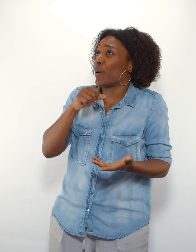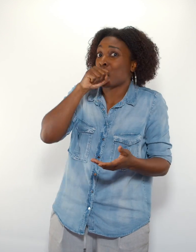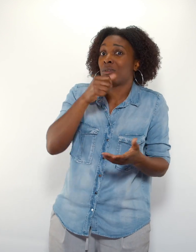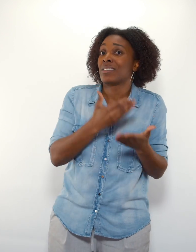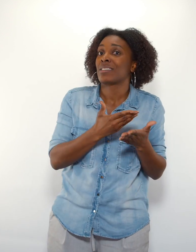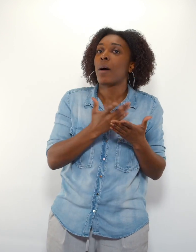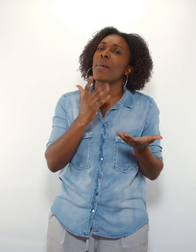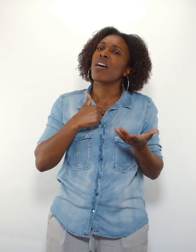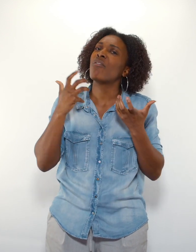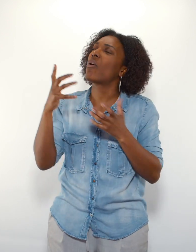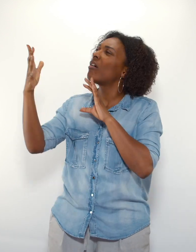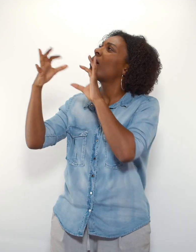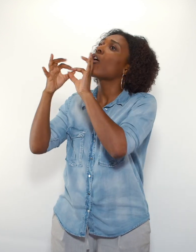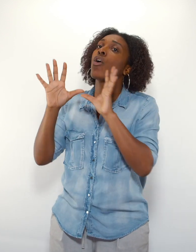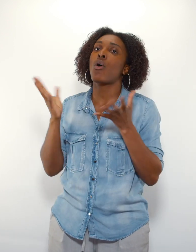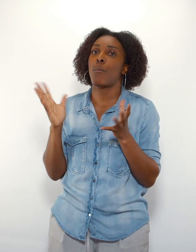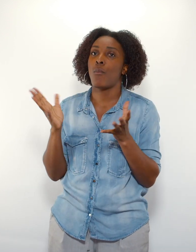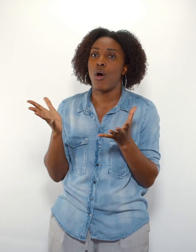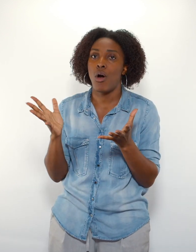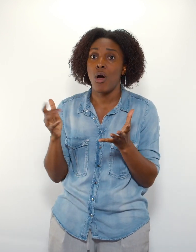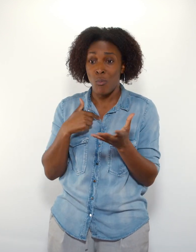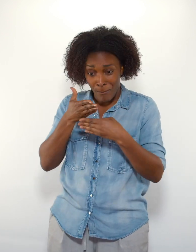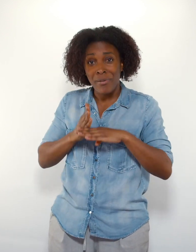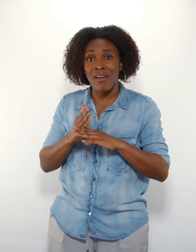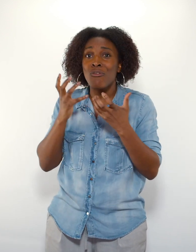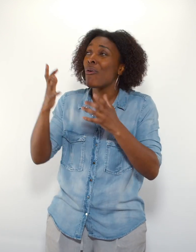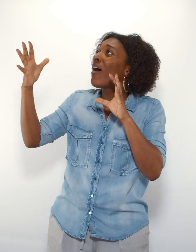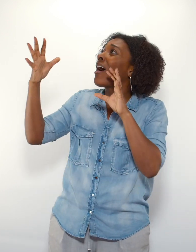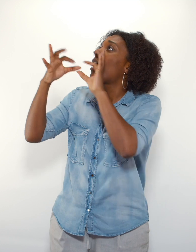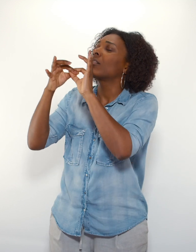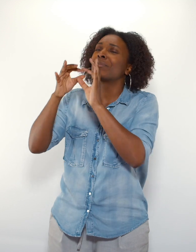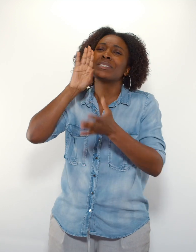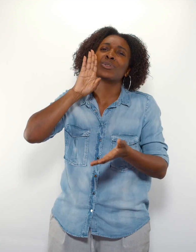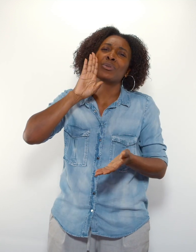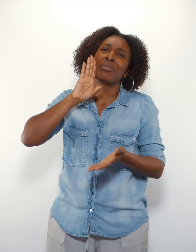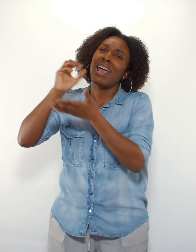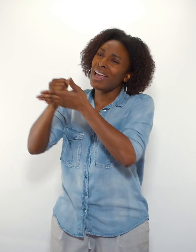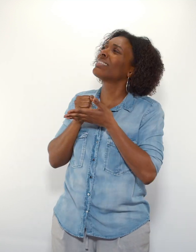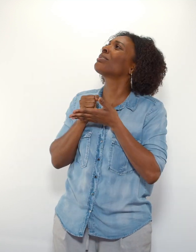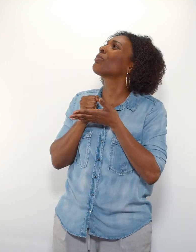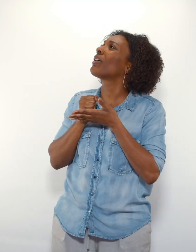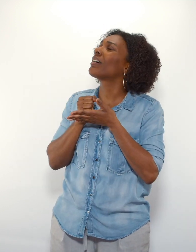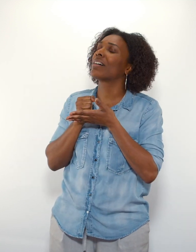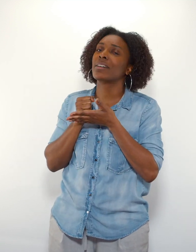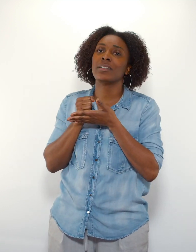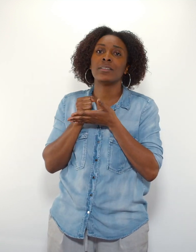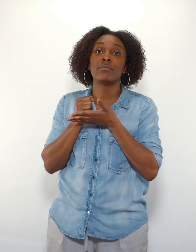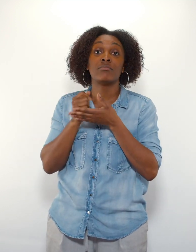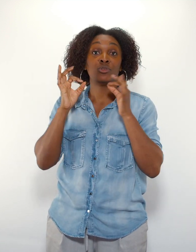Mais je veux t'appartenir. Mais comment faire ? Je suis prêt à venir vers toi, mais s'il te plaît, aide-moi. Et après cette